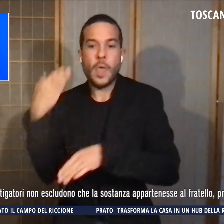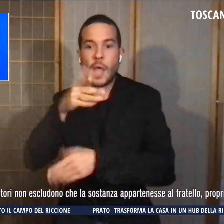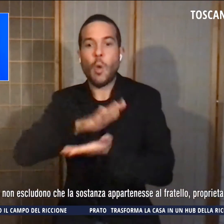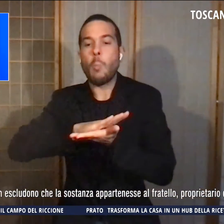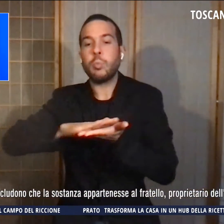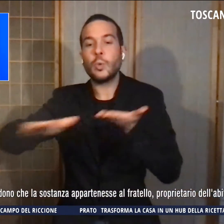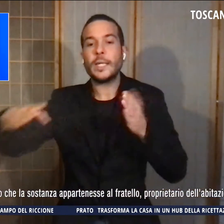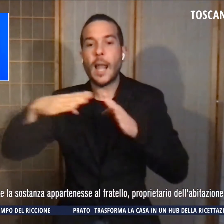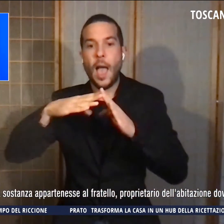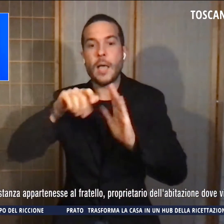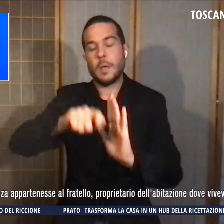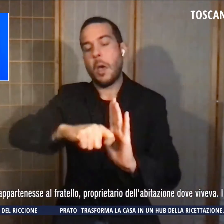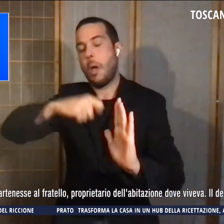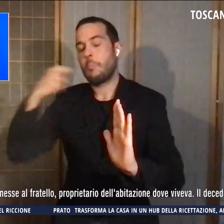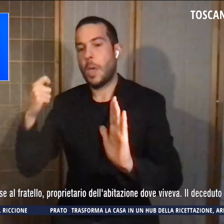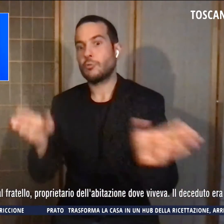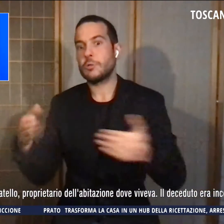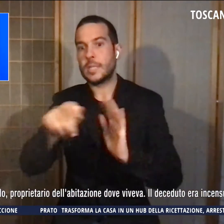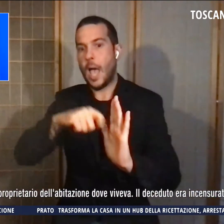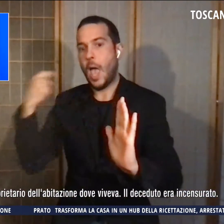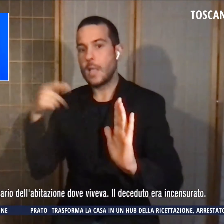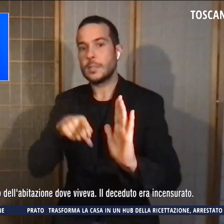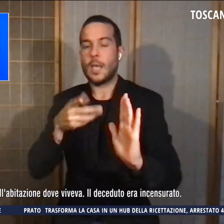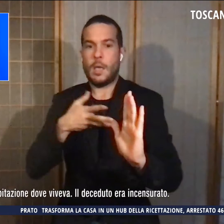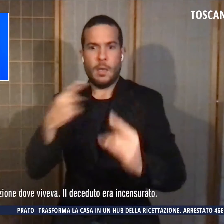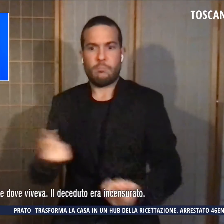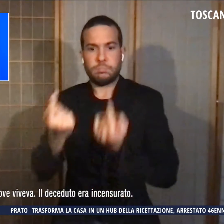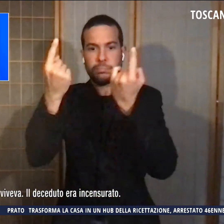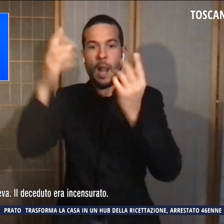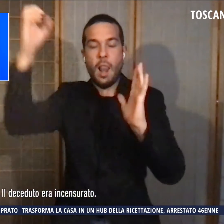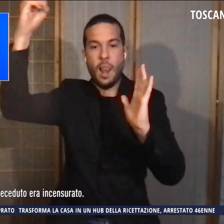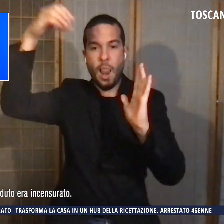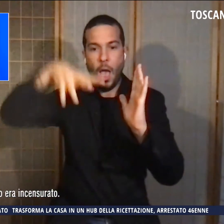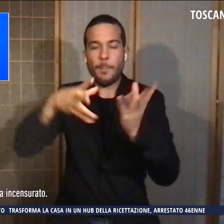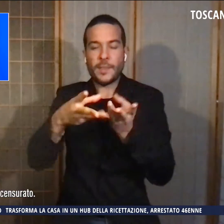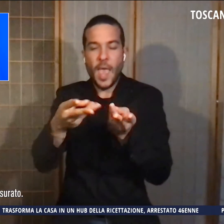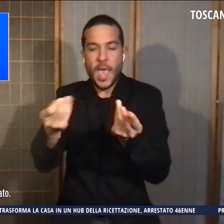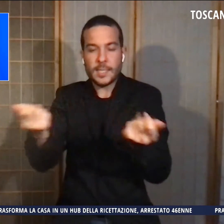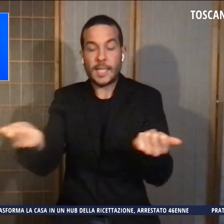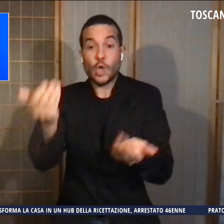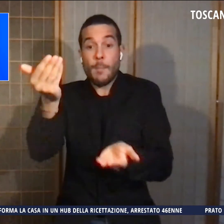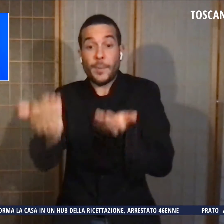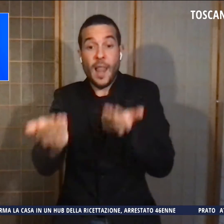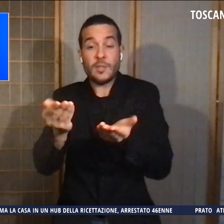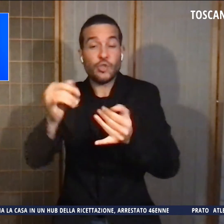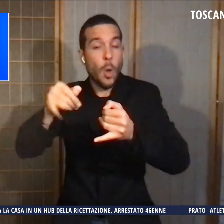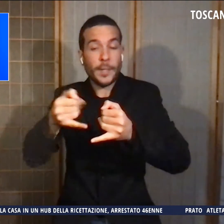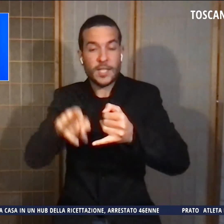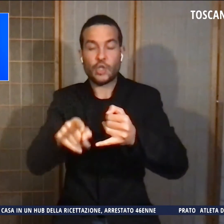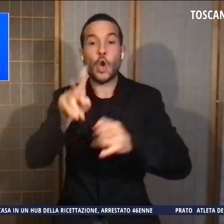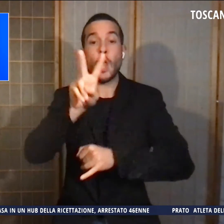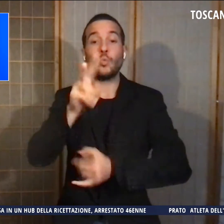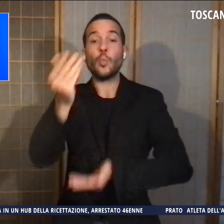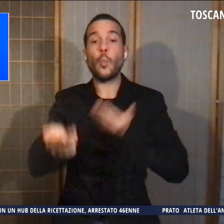stanza ha scoperto piantine, lampade per essiccazione, bilancini di precisione e oltre 2 kg di droga.